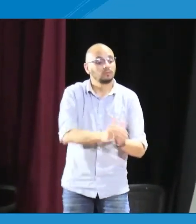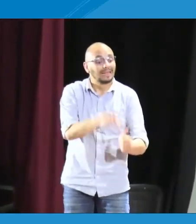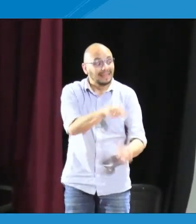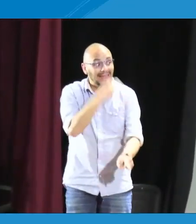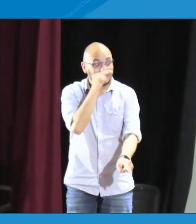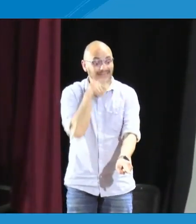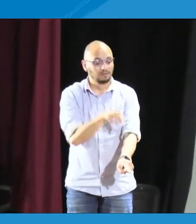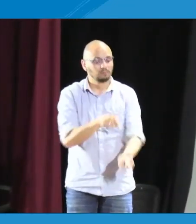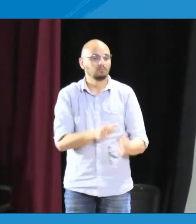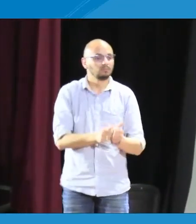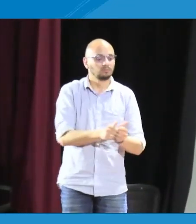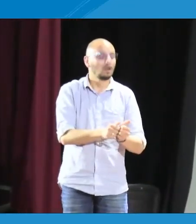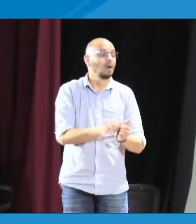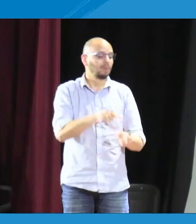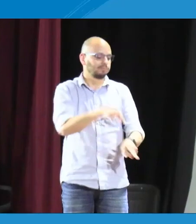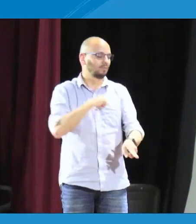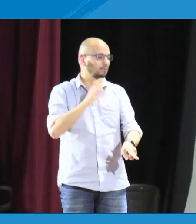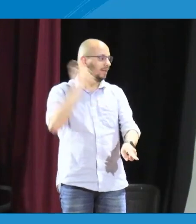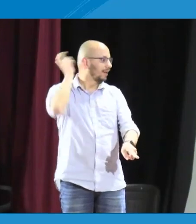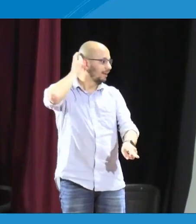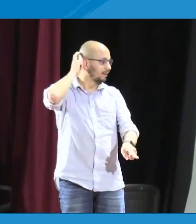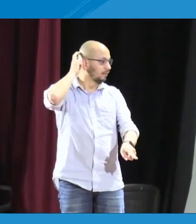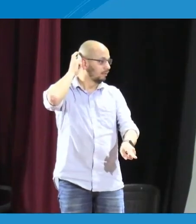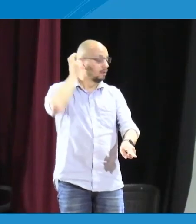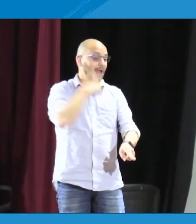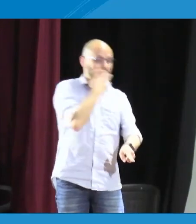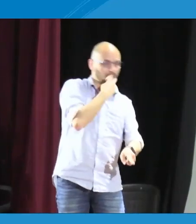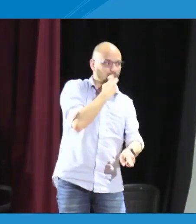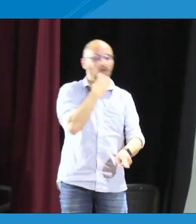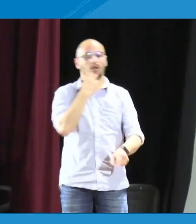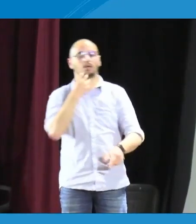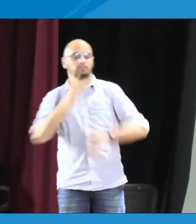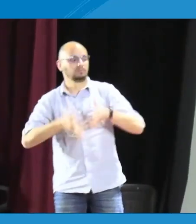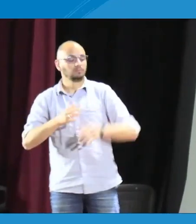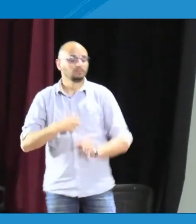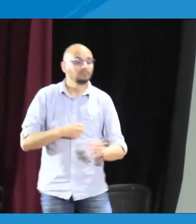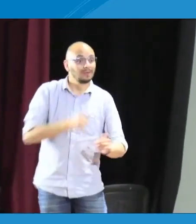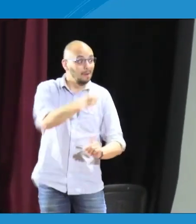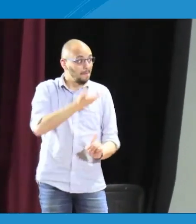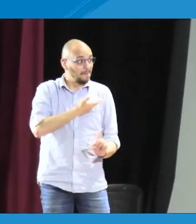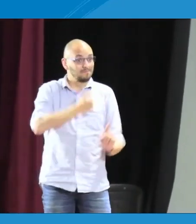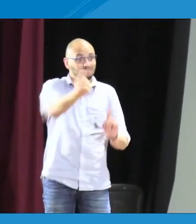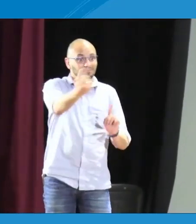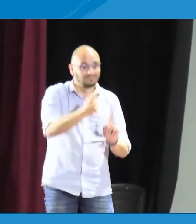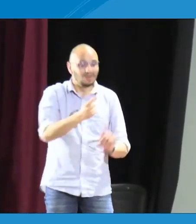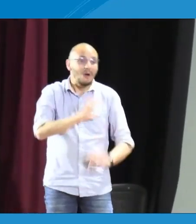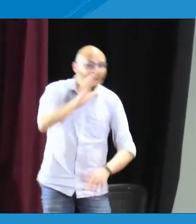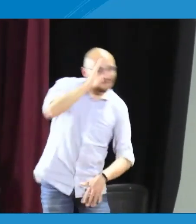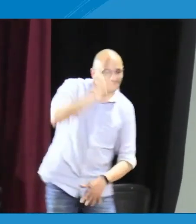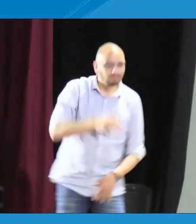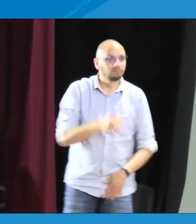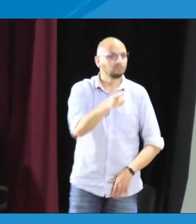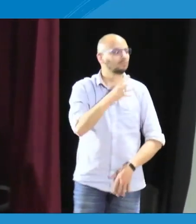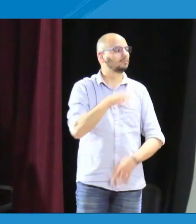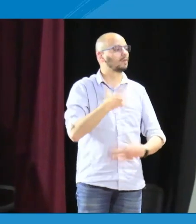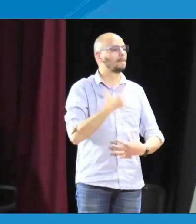pasa a otras actividades. Y este niño en especial es implantado, él oraliza y también usa la lengua de señas.